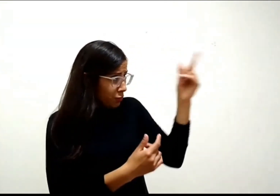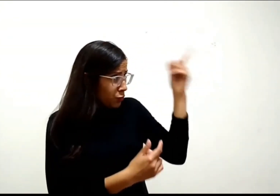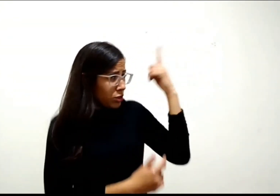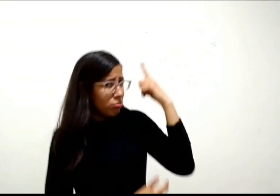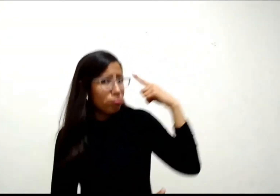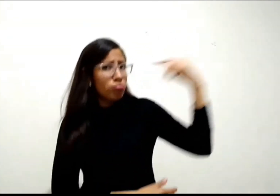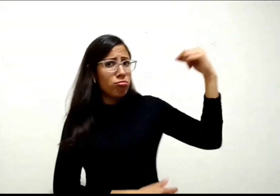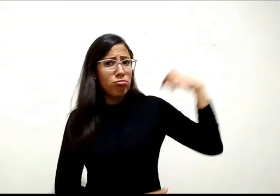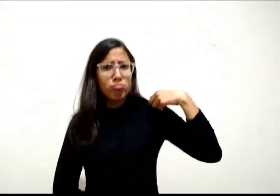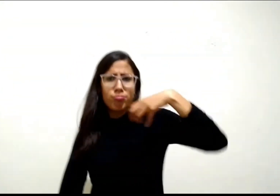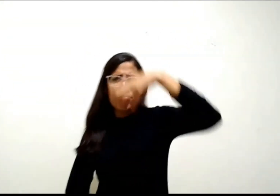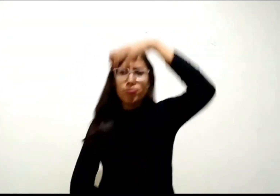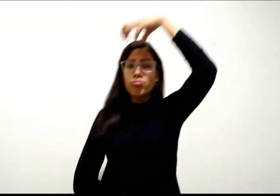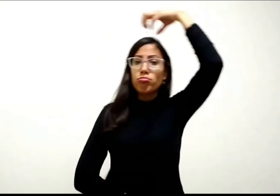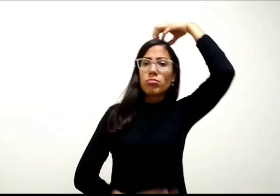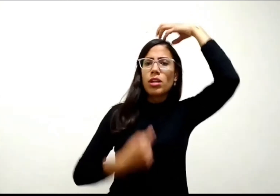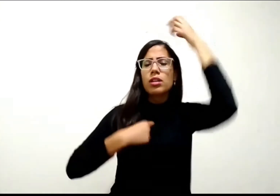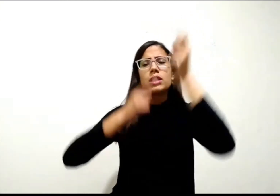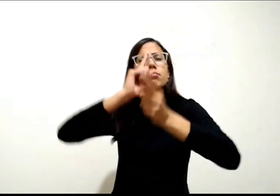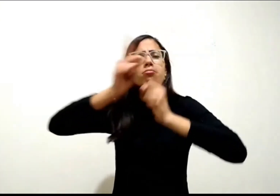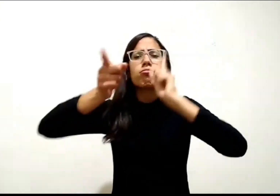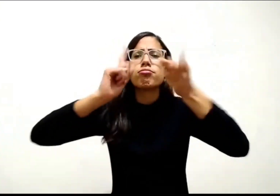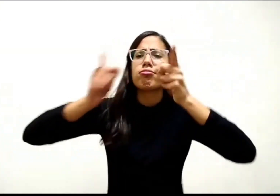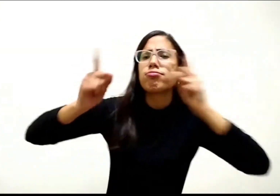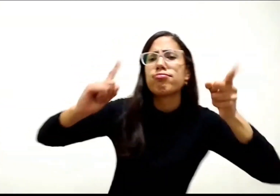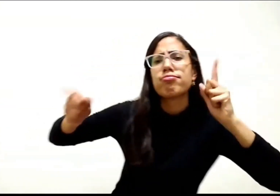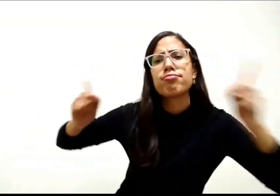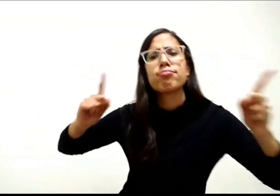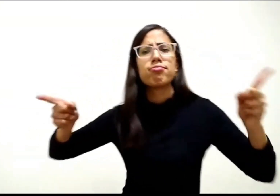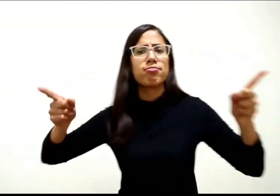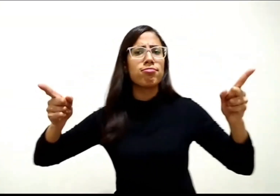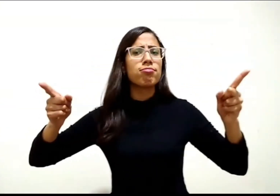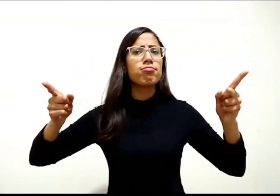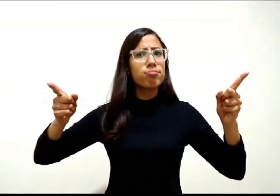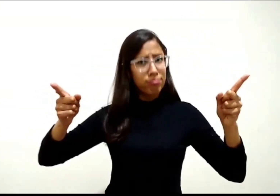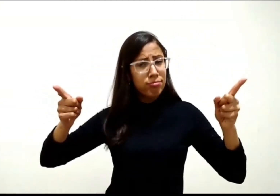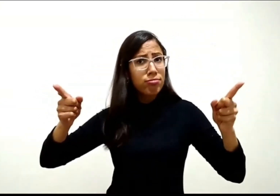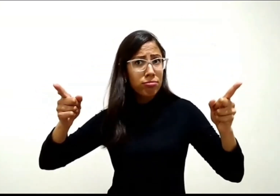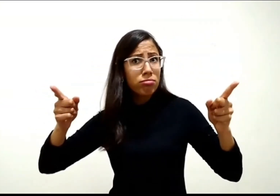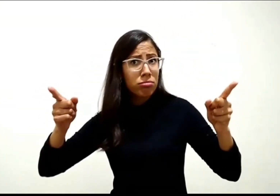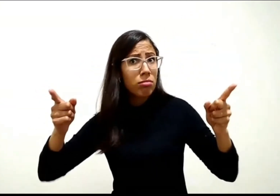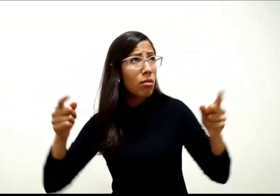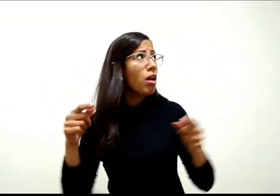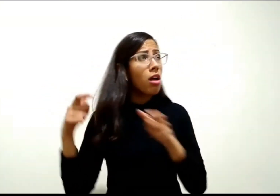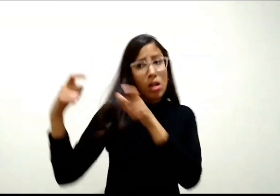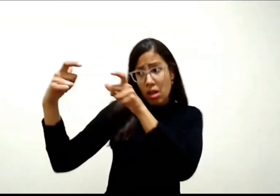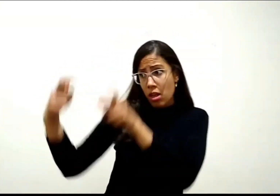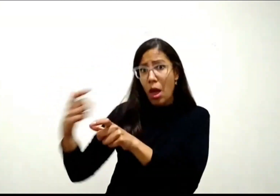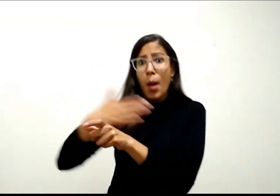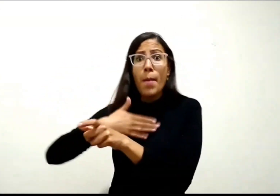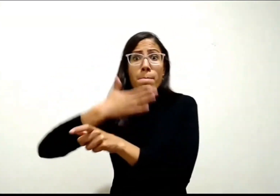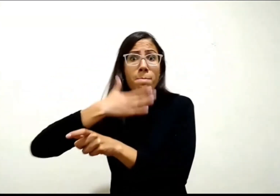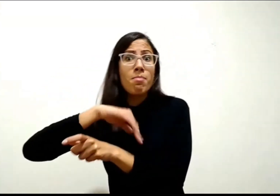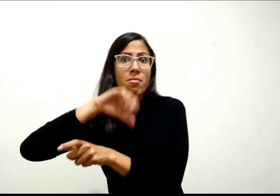meu Deus, tu fizestes reinar o teu servo em lugar de Davi, meu pai.